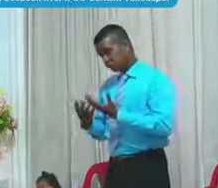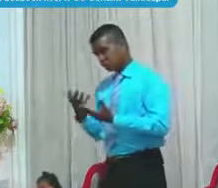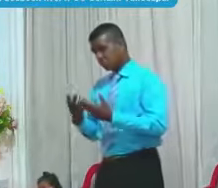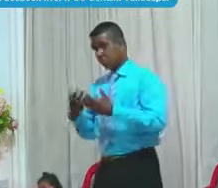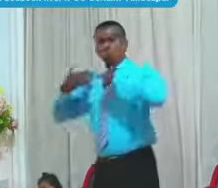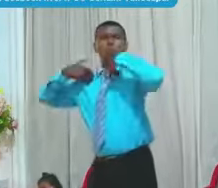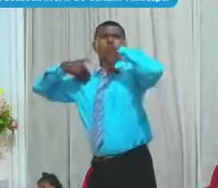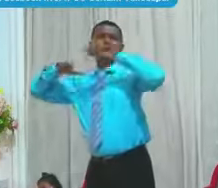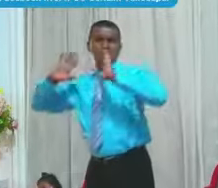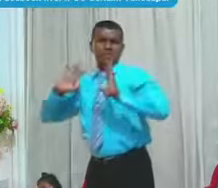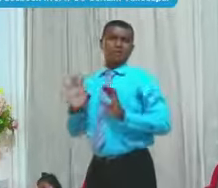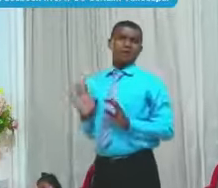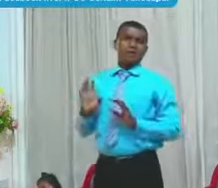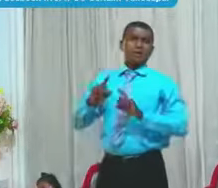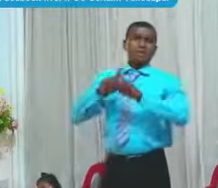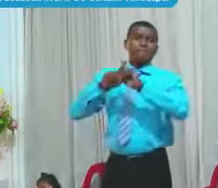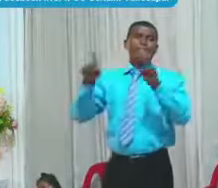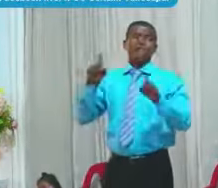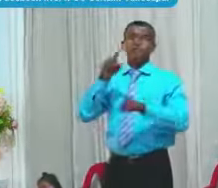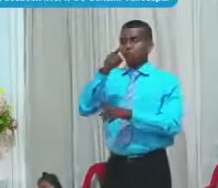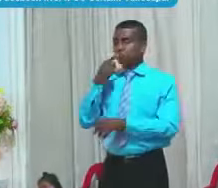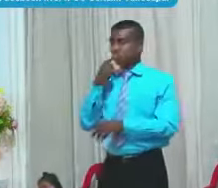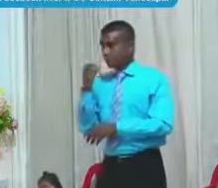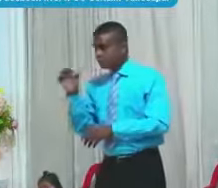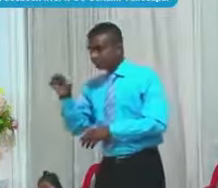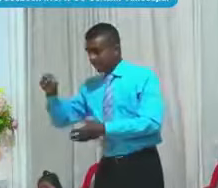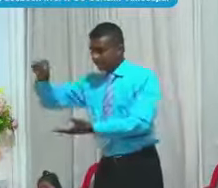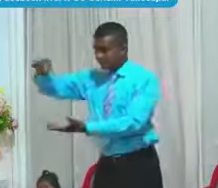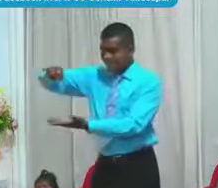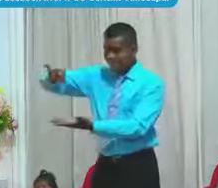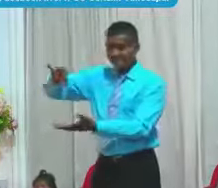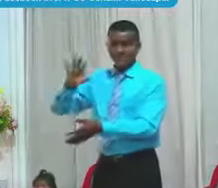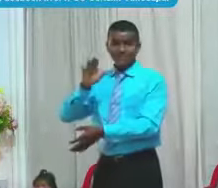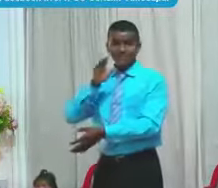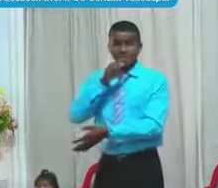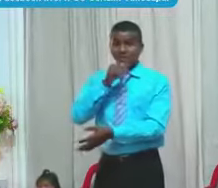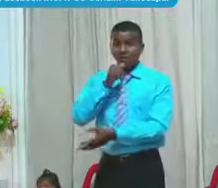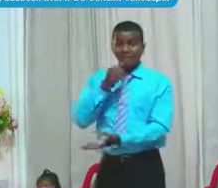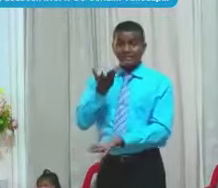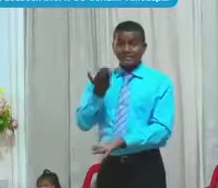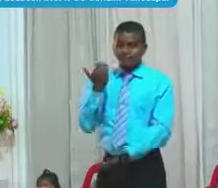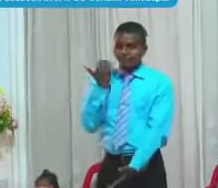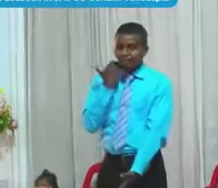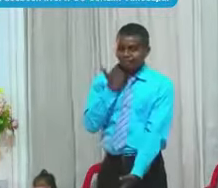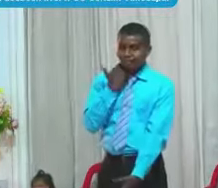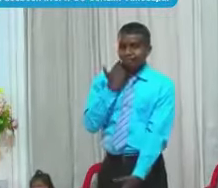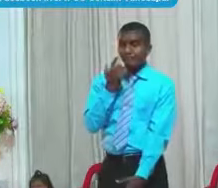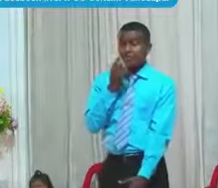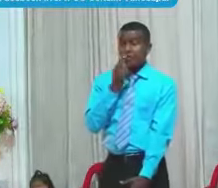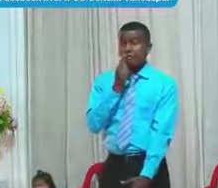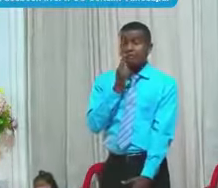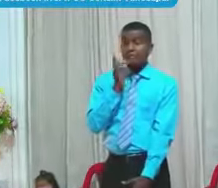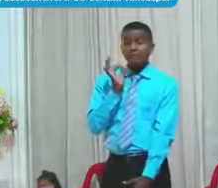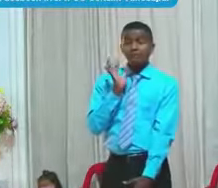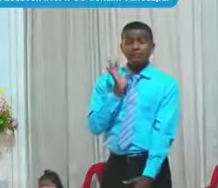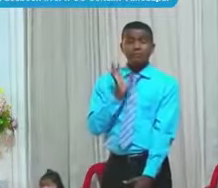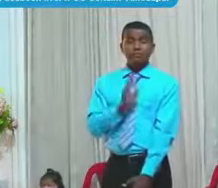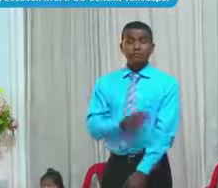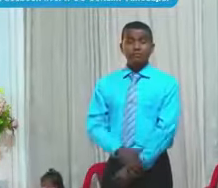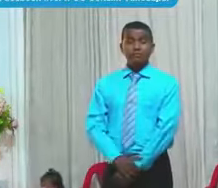Si no le echa sal No funciona Así que la sal Le da sabor A todo